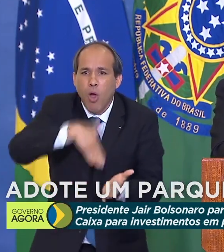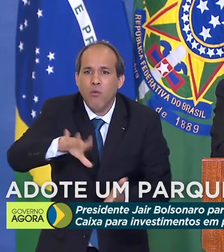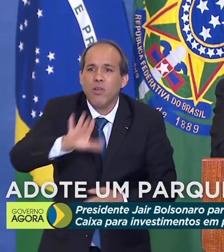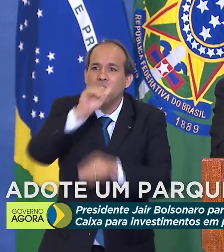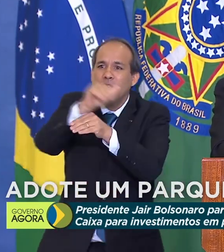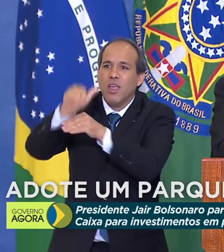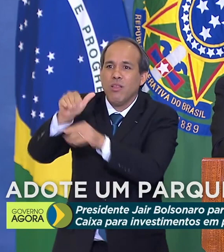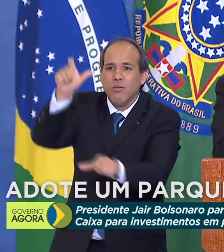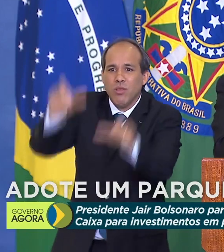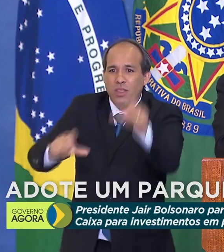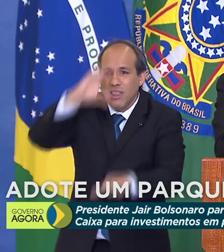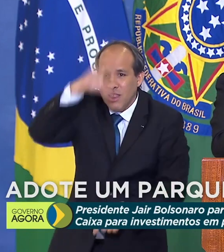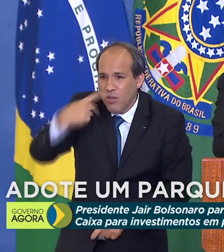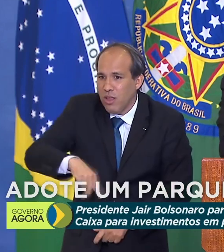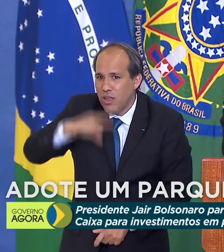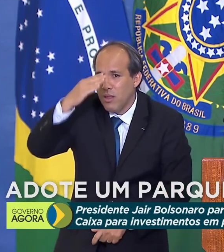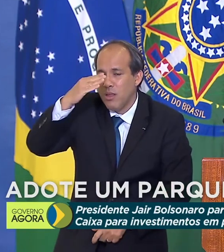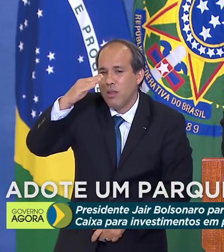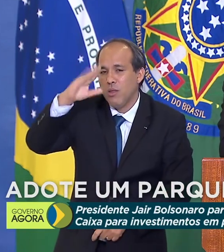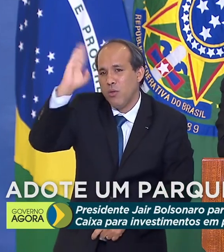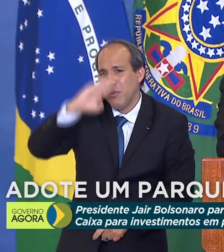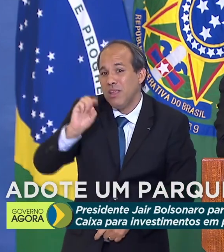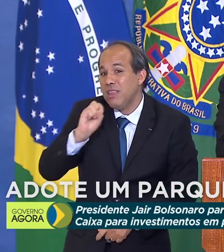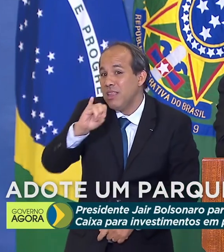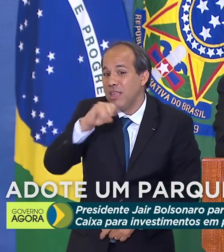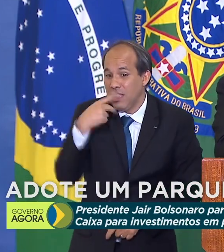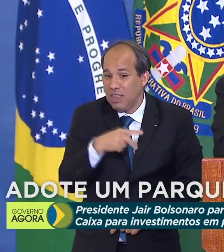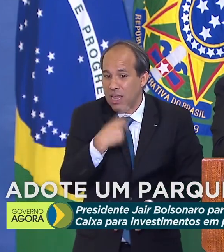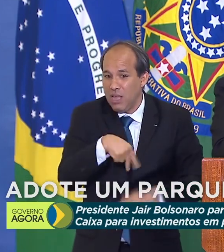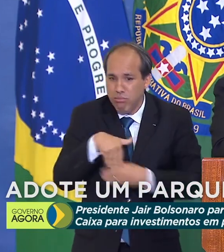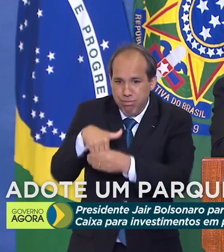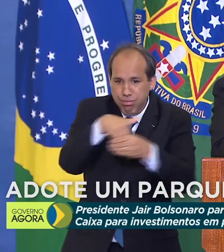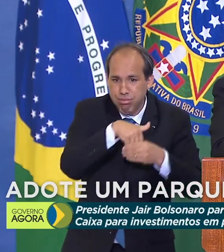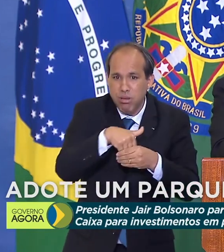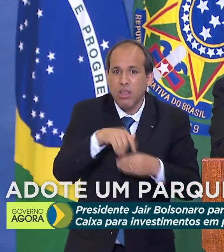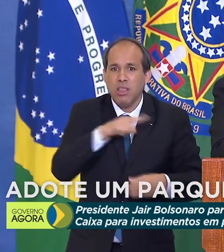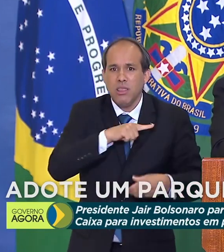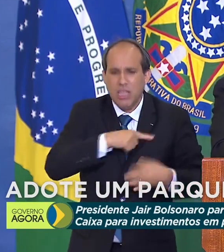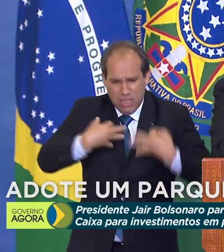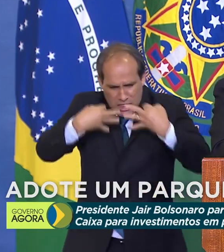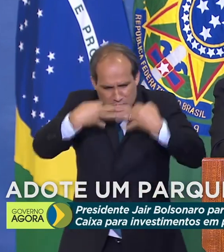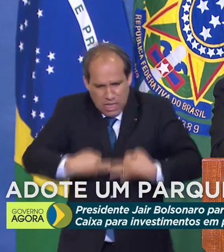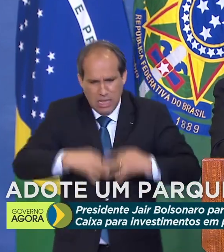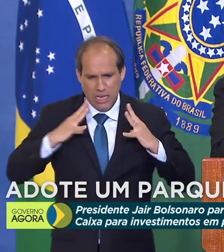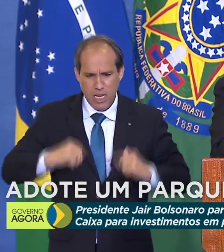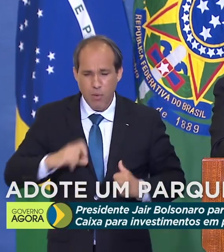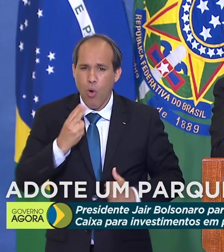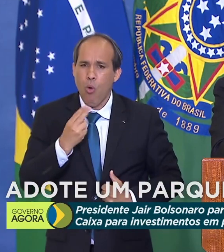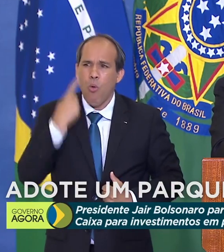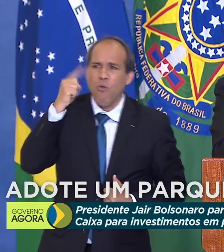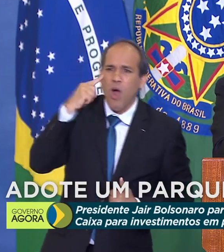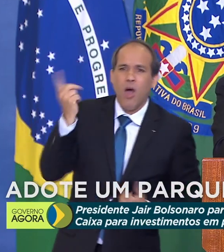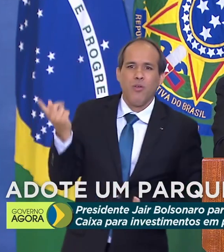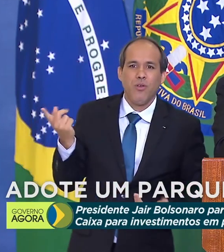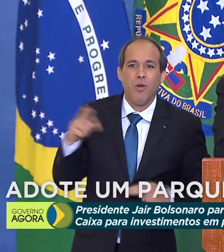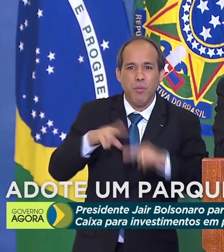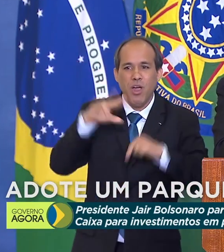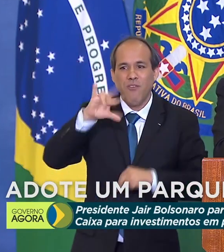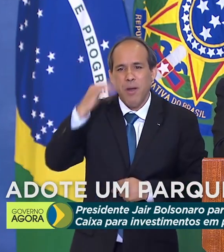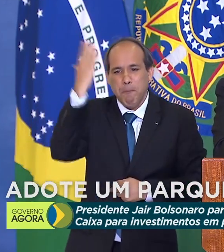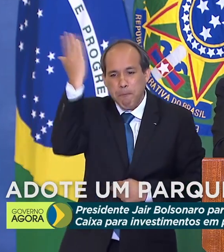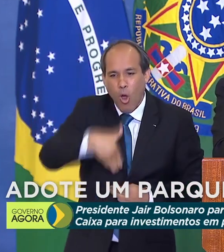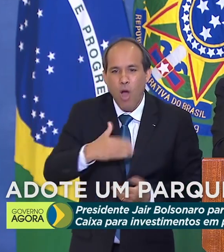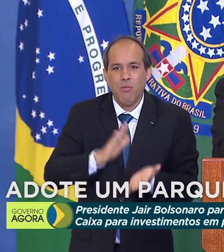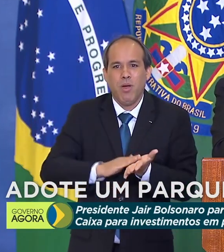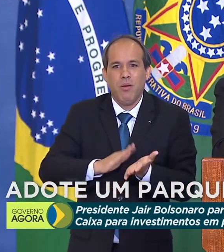brasileiro, se o processo foi conduzido com lisura ou não. Porque será dessa maneira. E digo